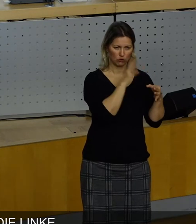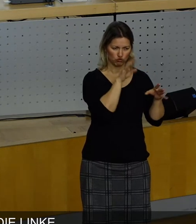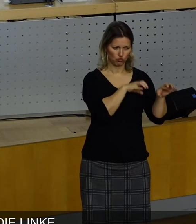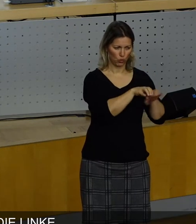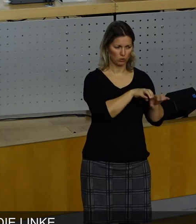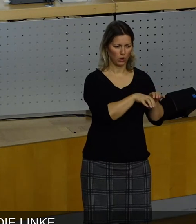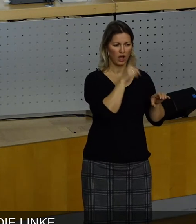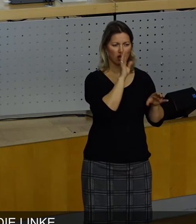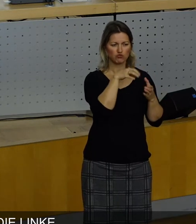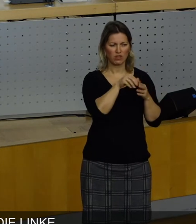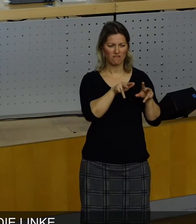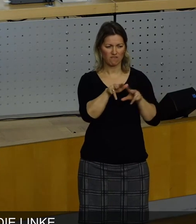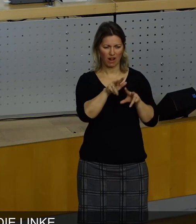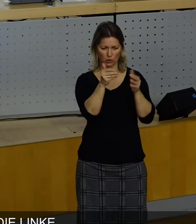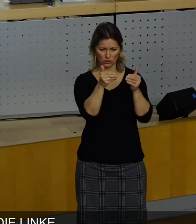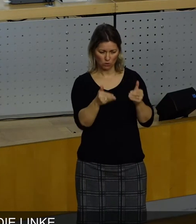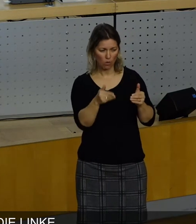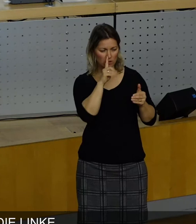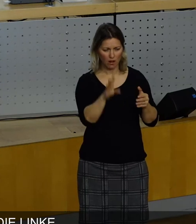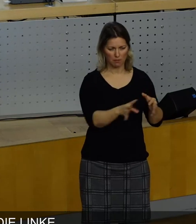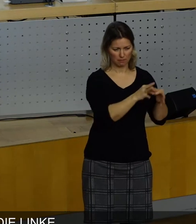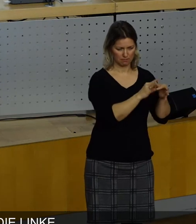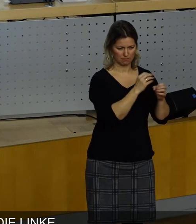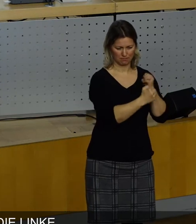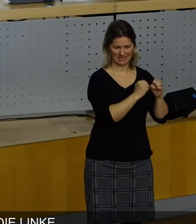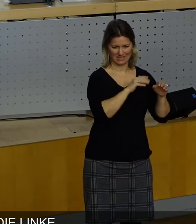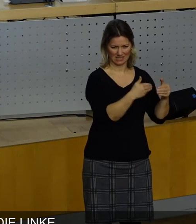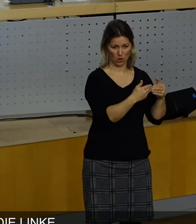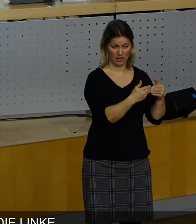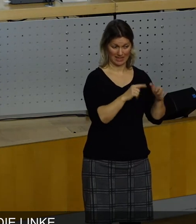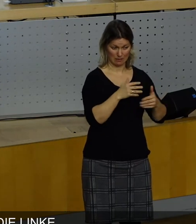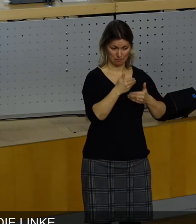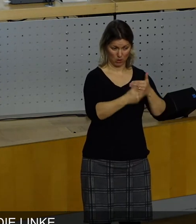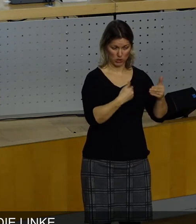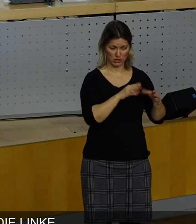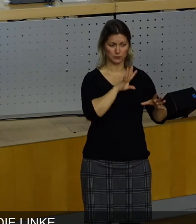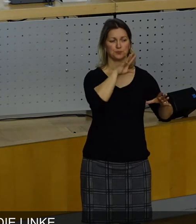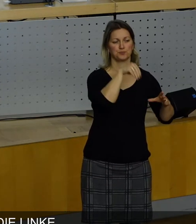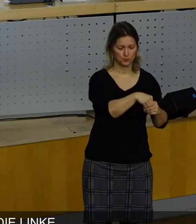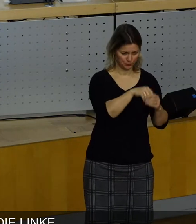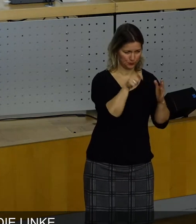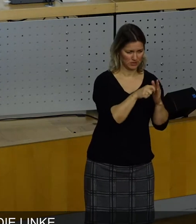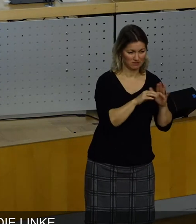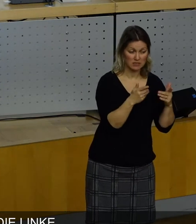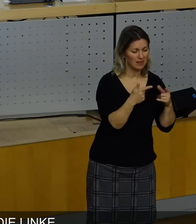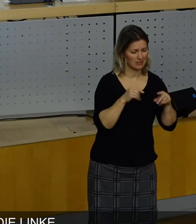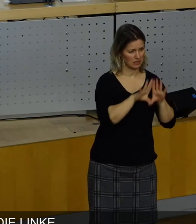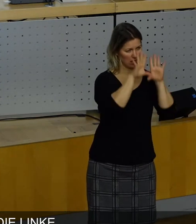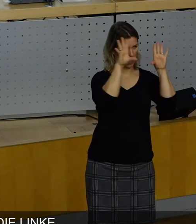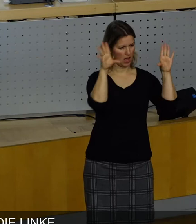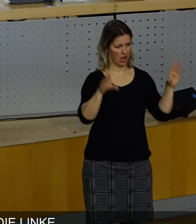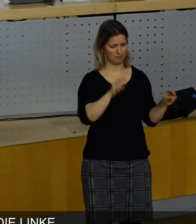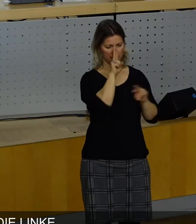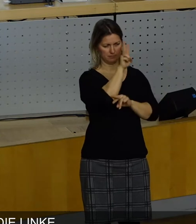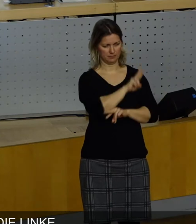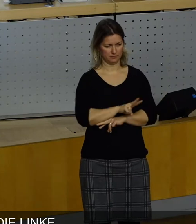Stadtverwaltung. Und deshalb muss man, bevor man in einen solchen Prozess einsteigt, sich das Gesamttableau anschauen